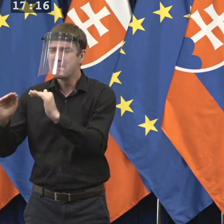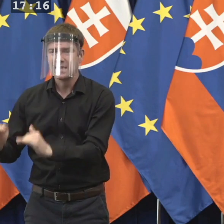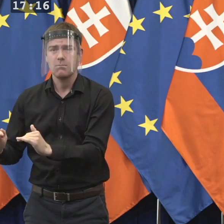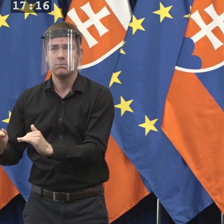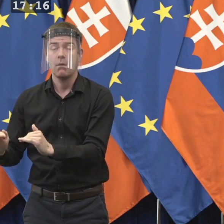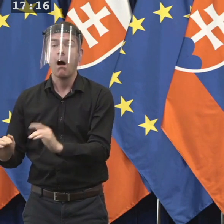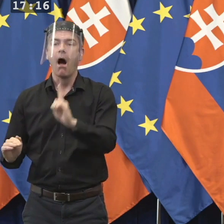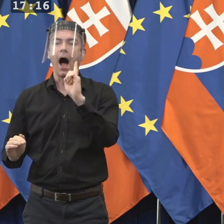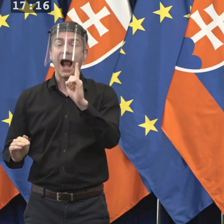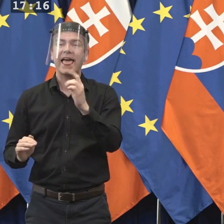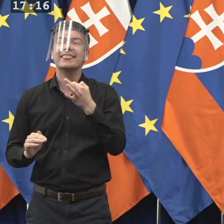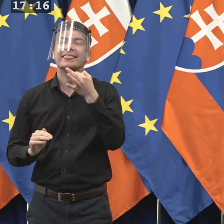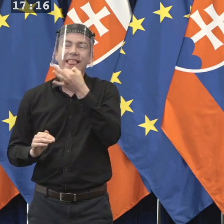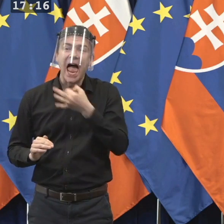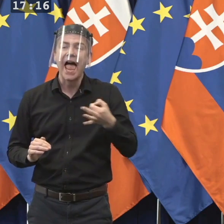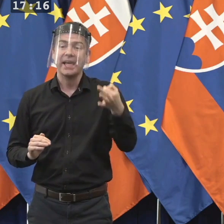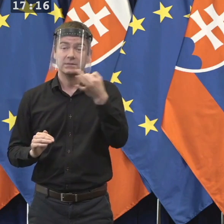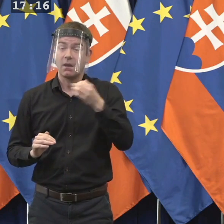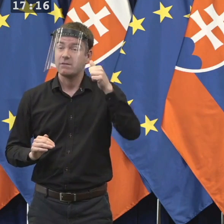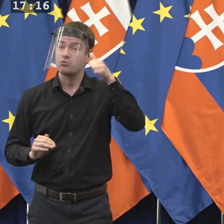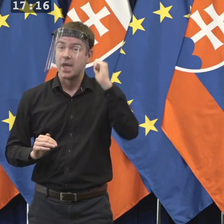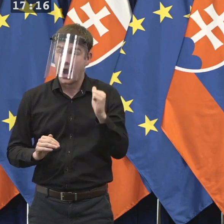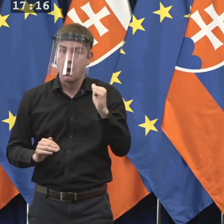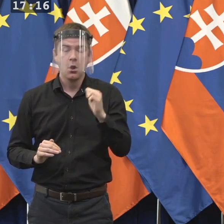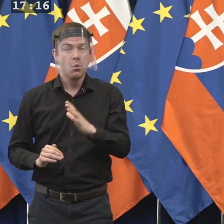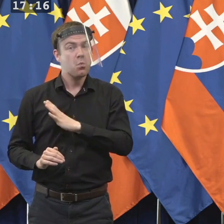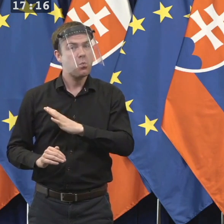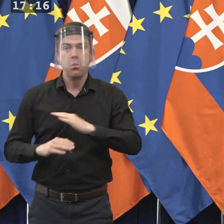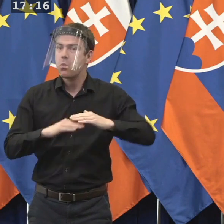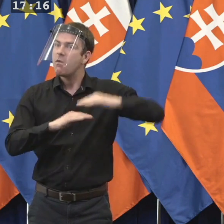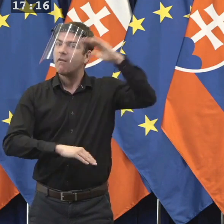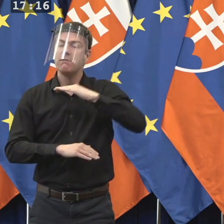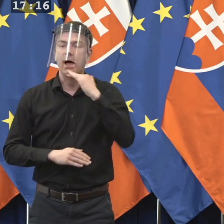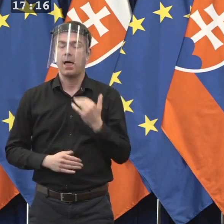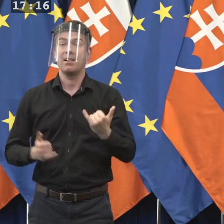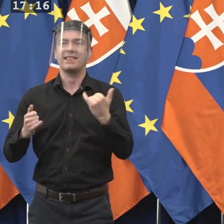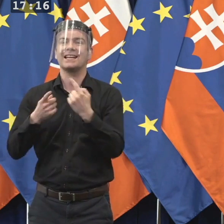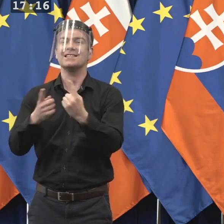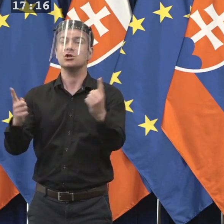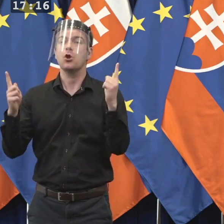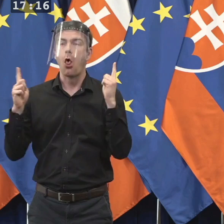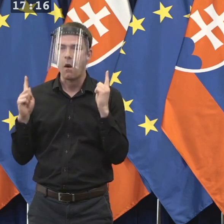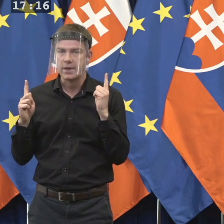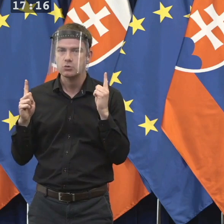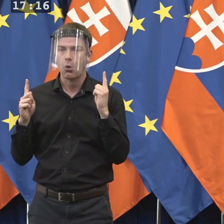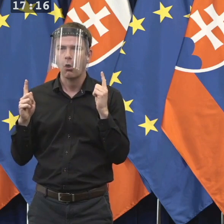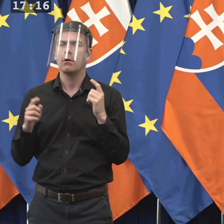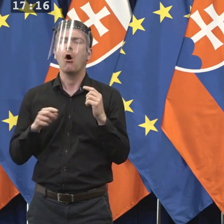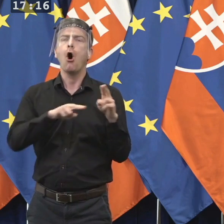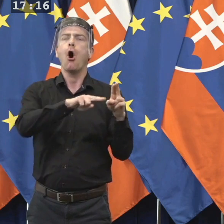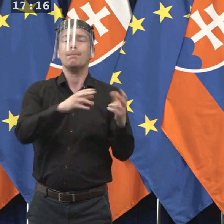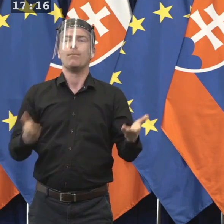A zároveň ten výsledok je, že Slovensko je dnes krajina číslo jedna z pohľadu počtu obetí